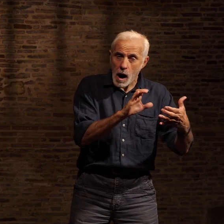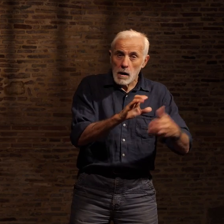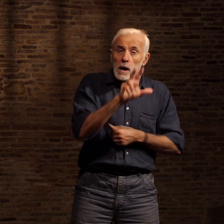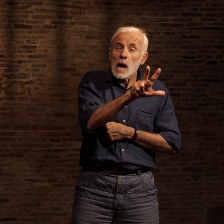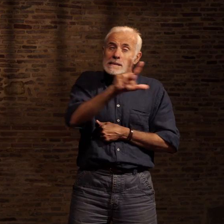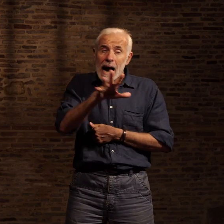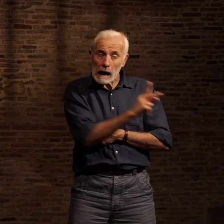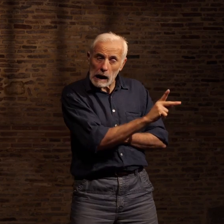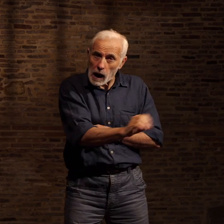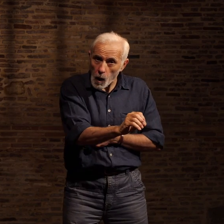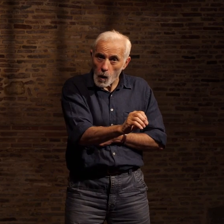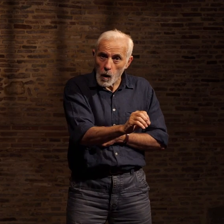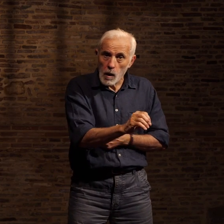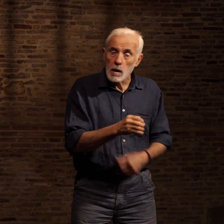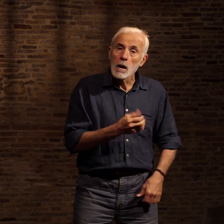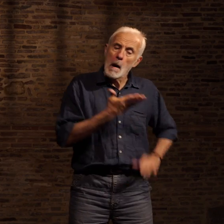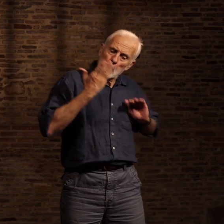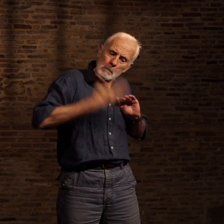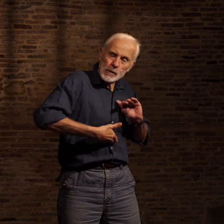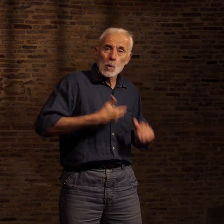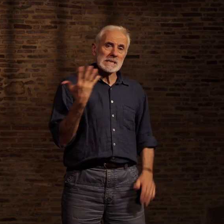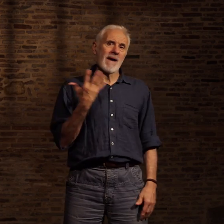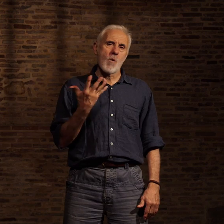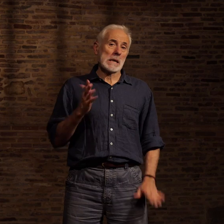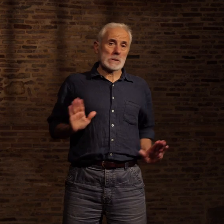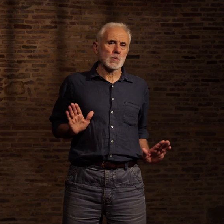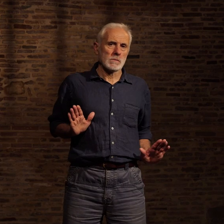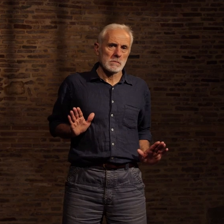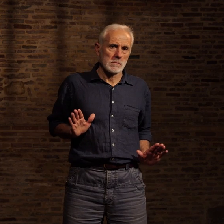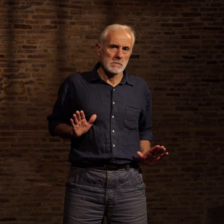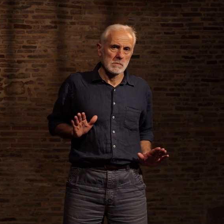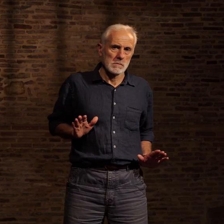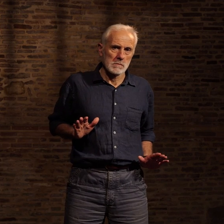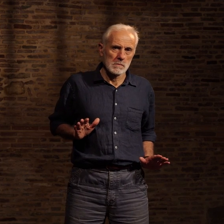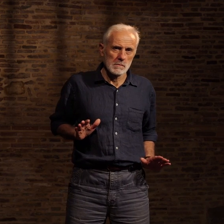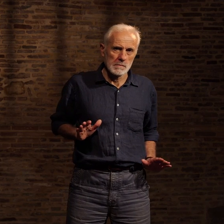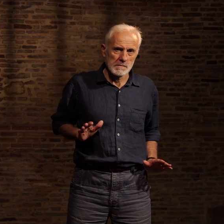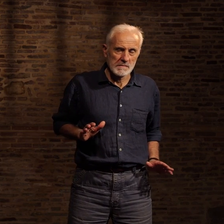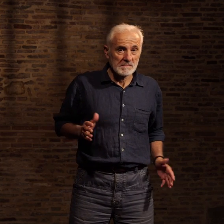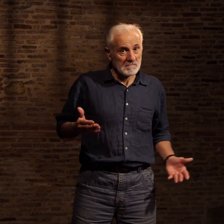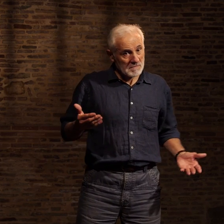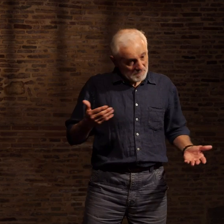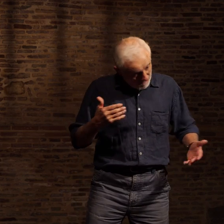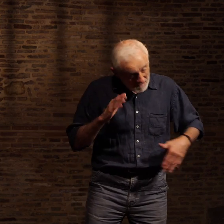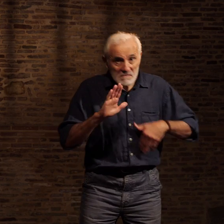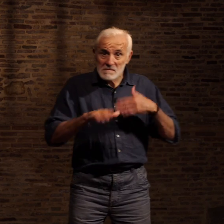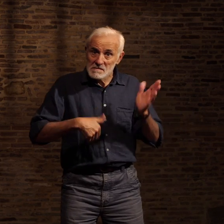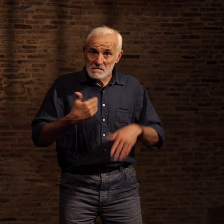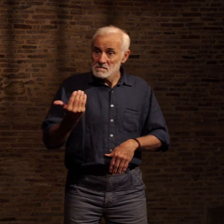J'ai eu l'honneur d'être sollicité pour participer aux épreuves des